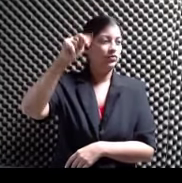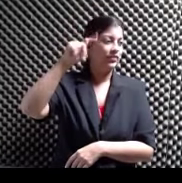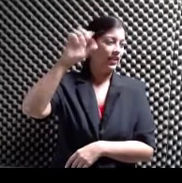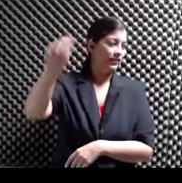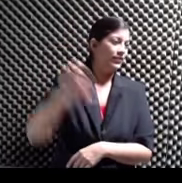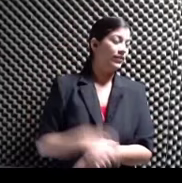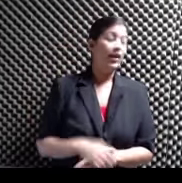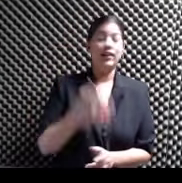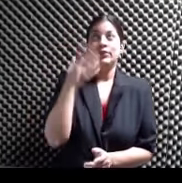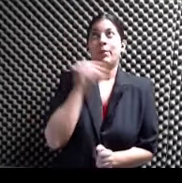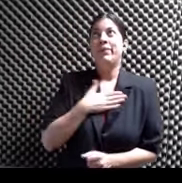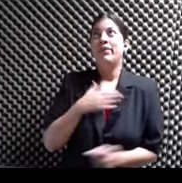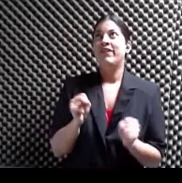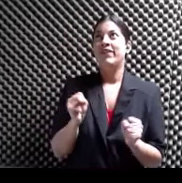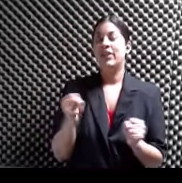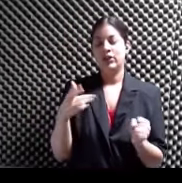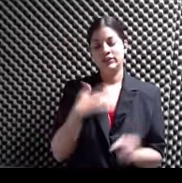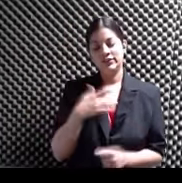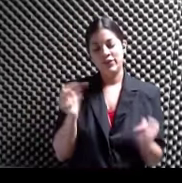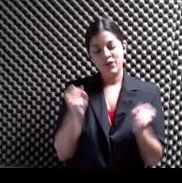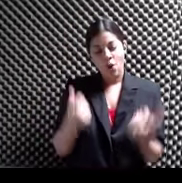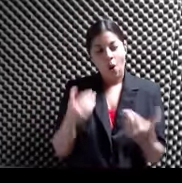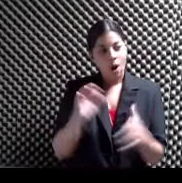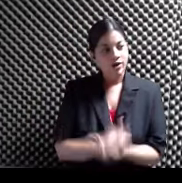El frío A ya me dio frío Yo no sé Que él lo trajo allá